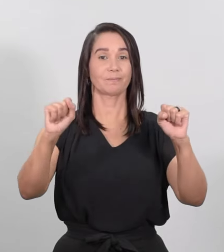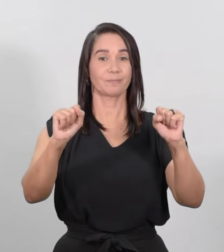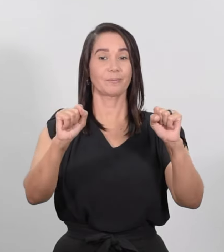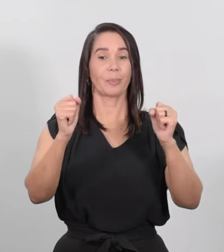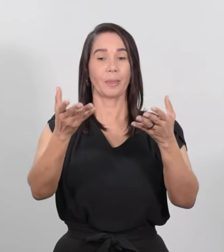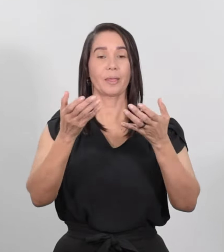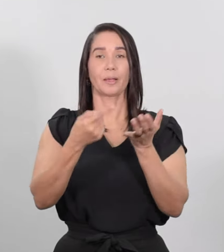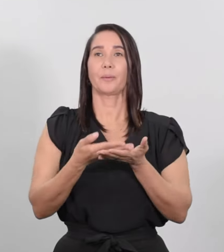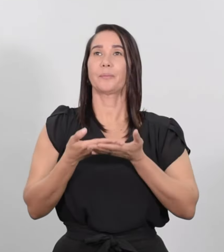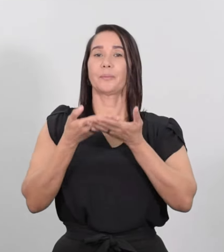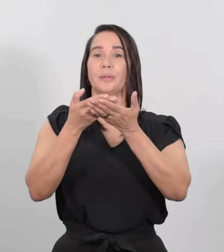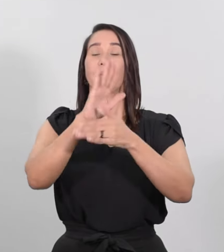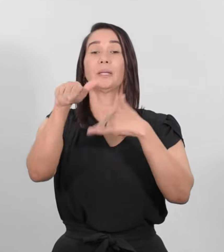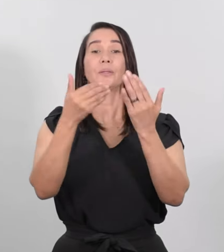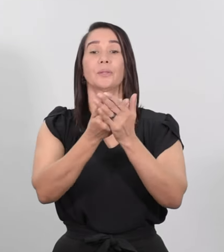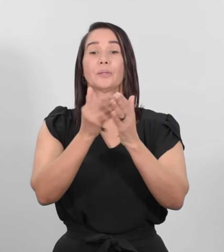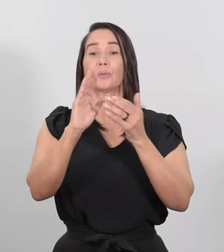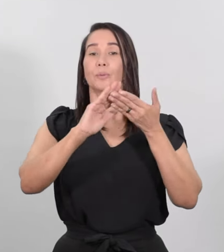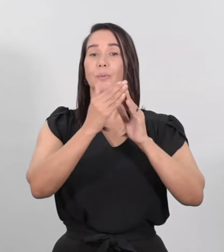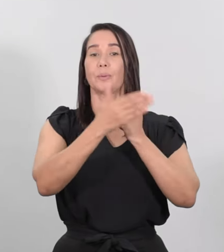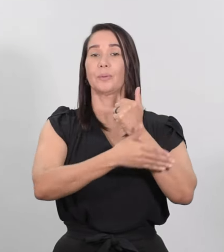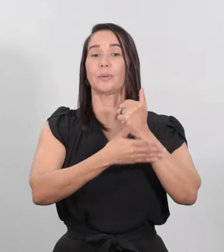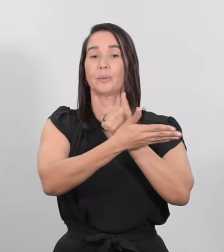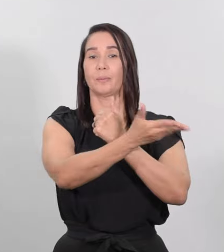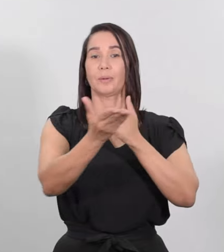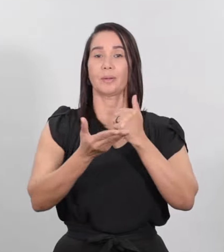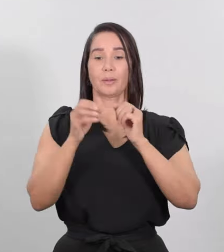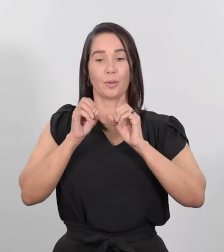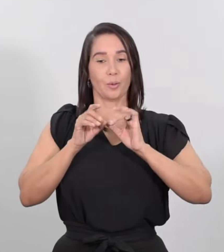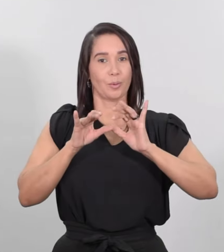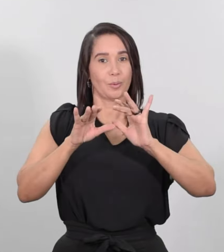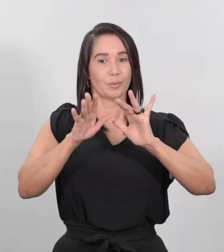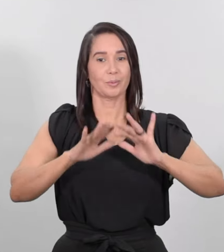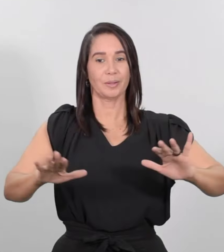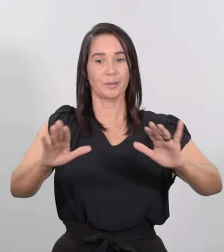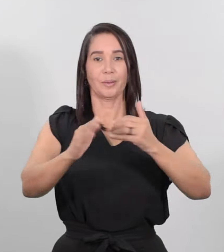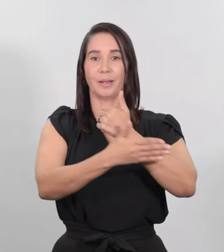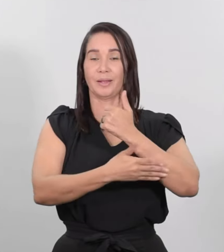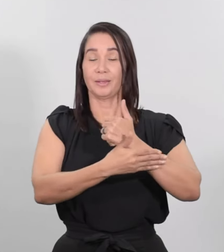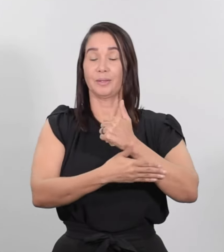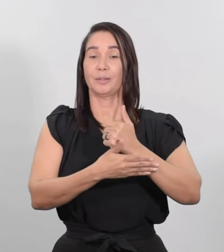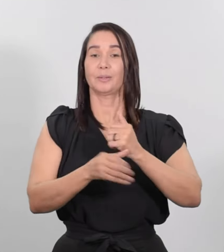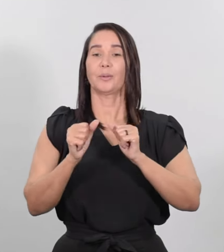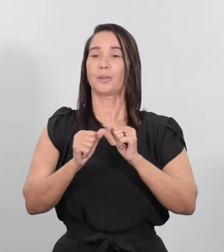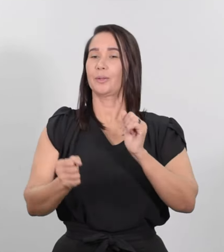quien has presentado ante todos los pueblos, luz para alumbrar las naciones y gloria de tu pueblo